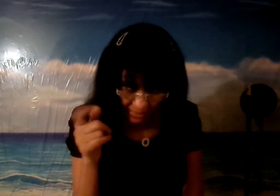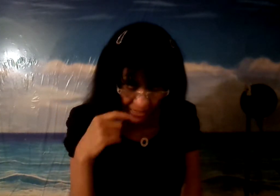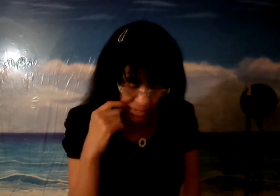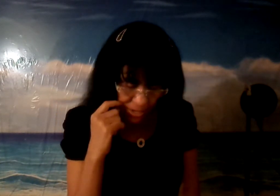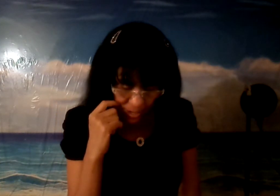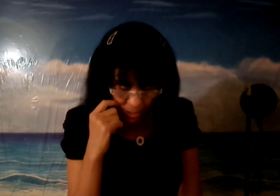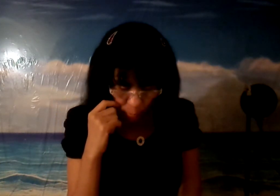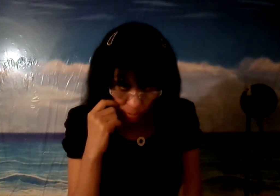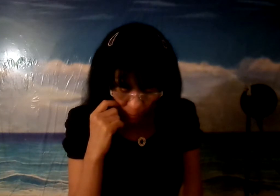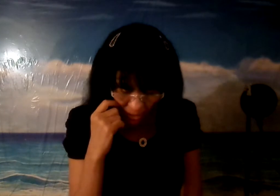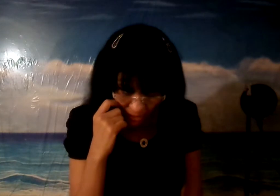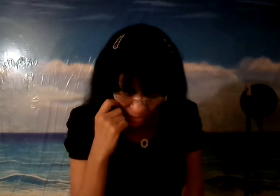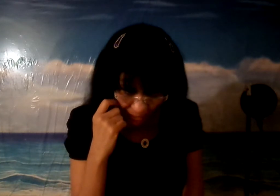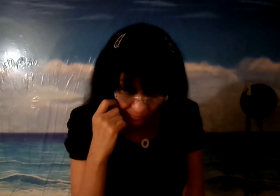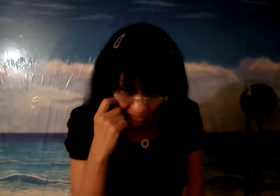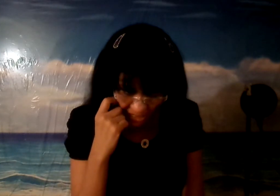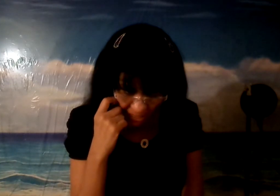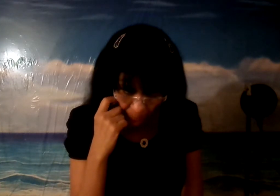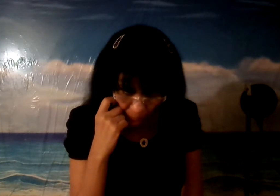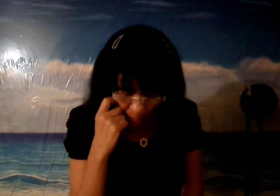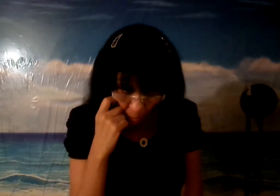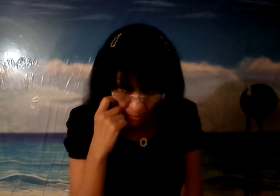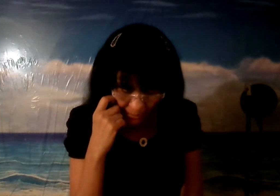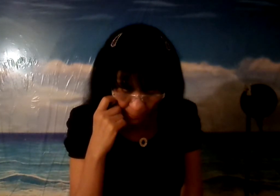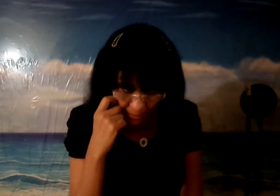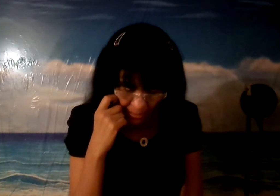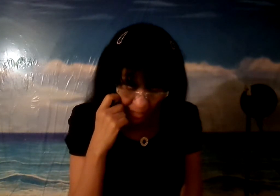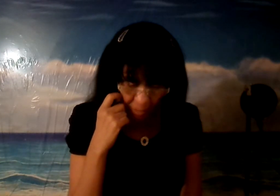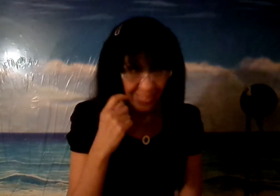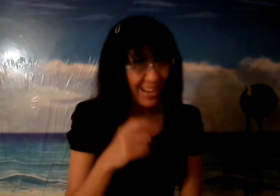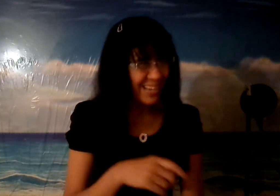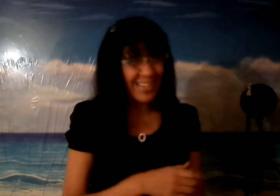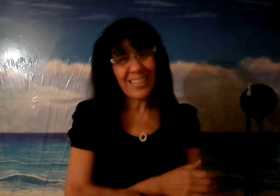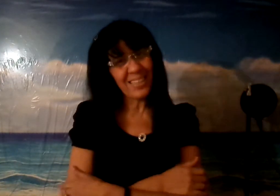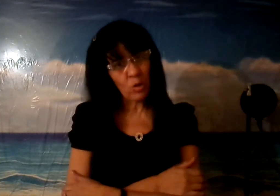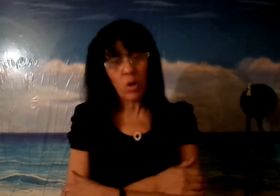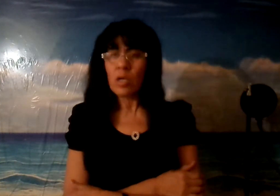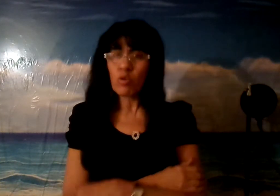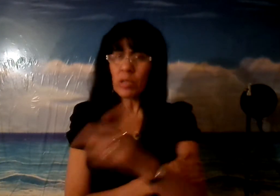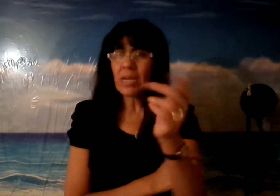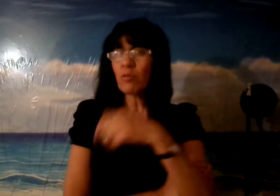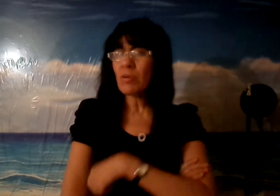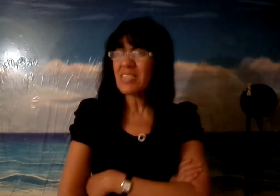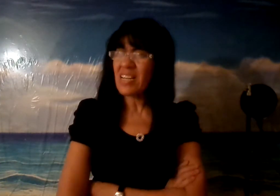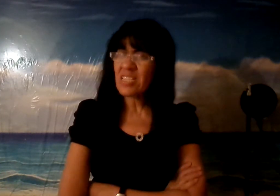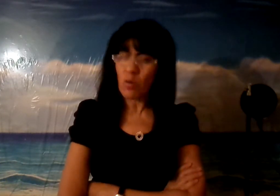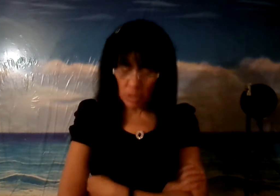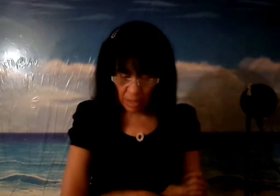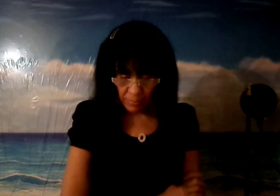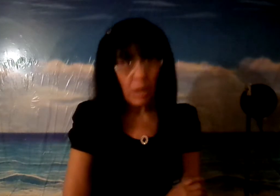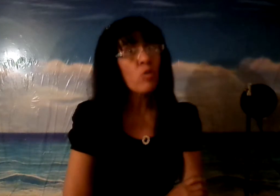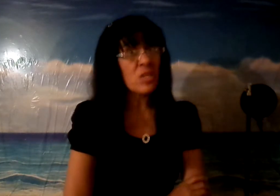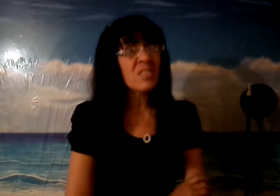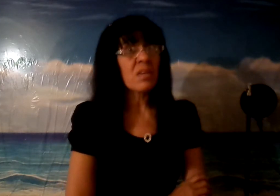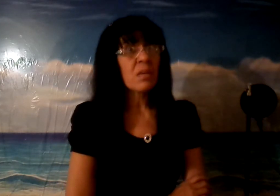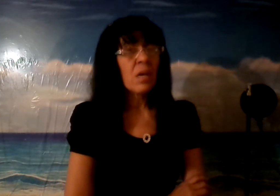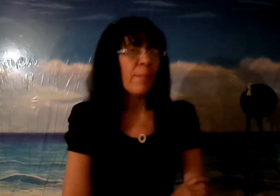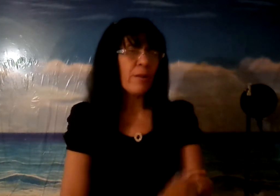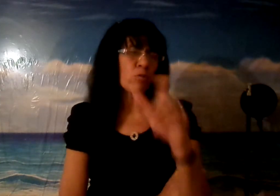hiere en una mejilla derecha vuelve también la otra ay que lindo tú te crees que tú vas a hacer eso la biblia lo dice pero tú no